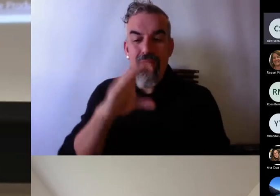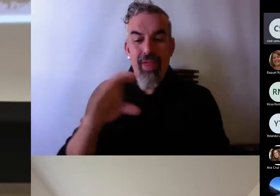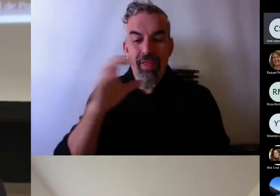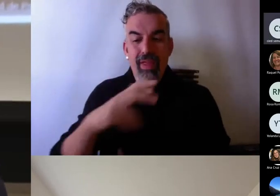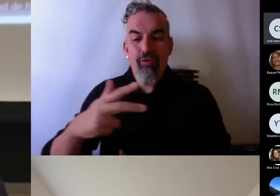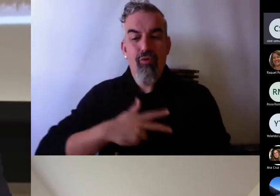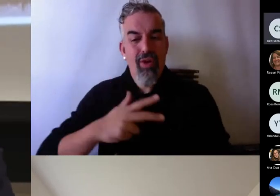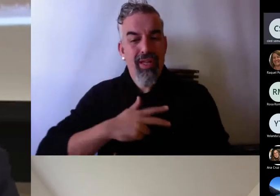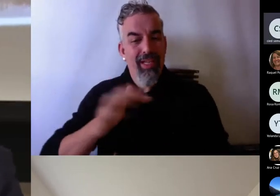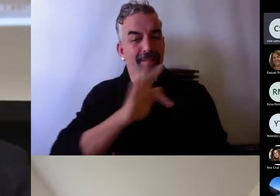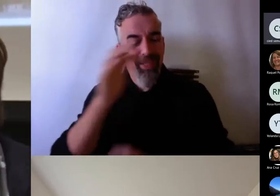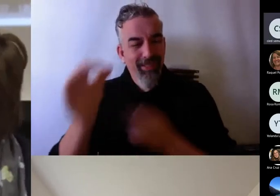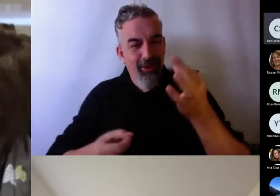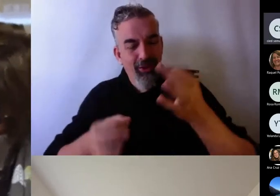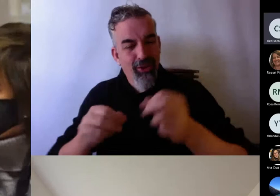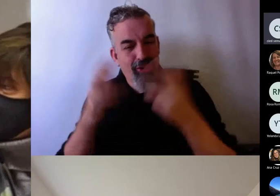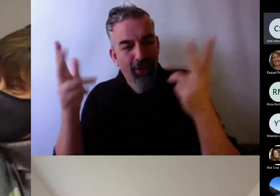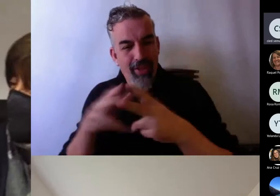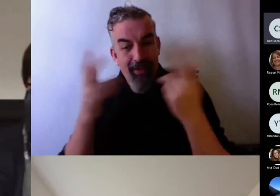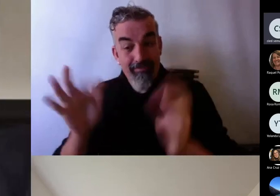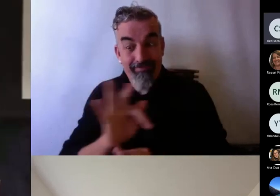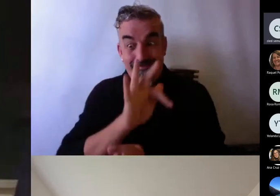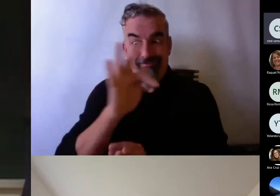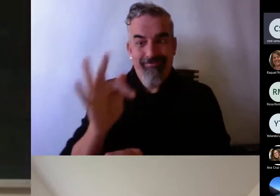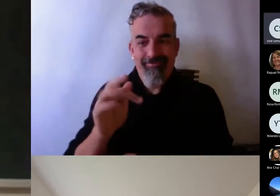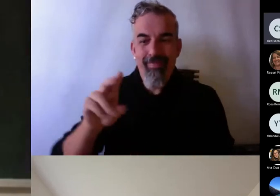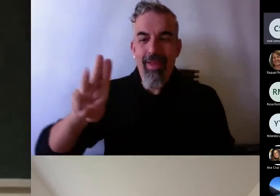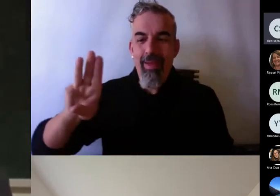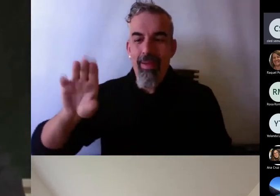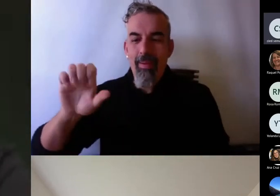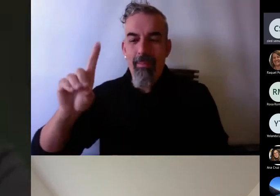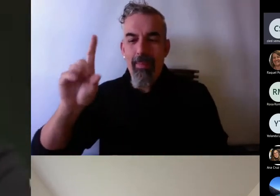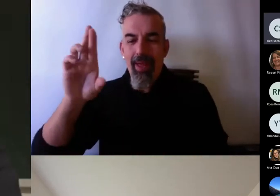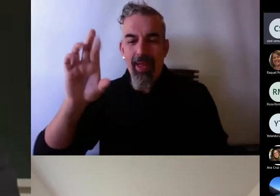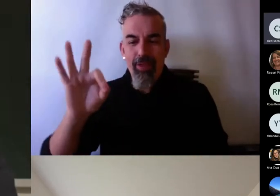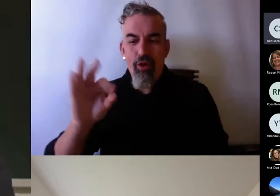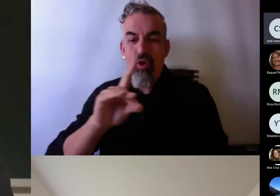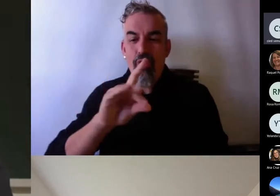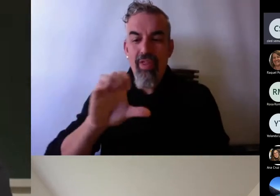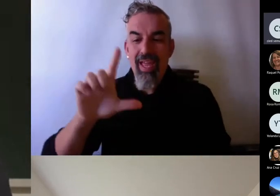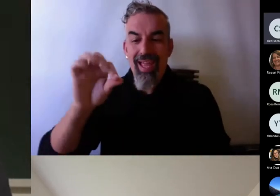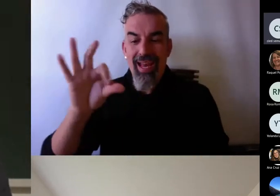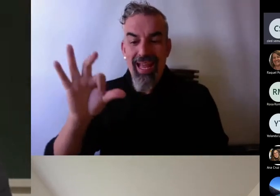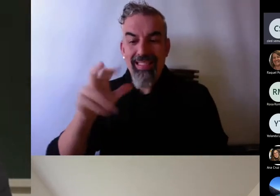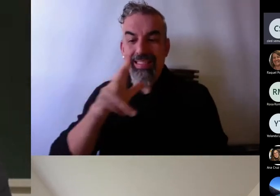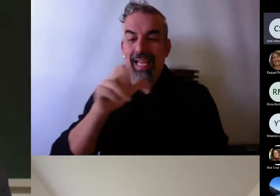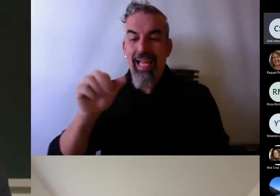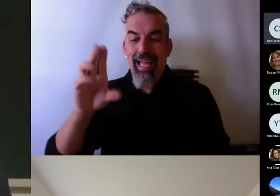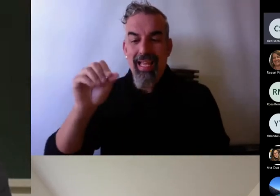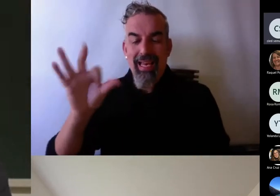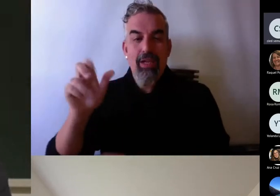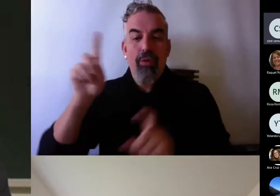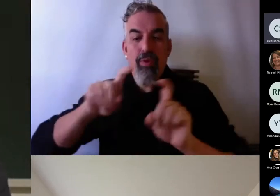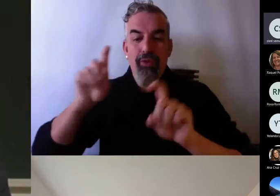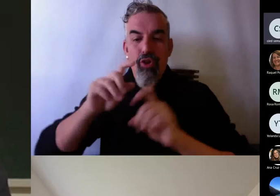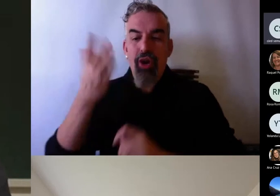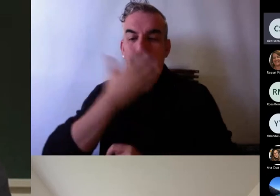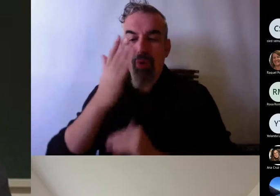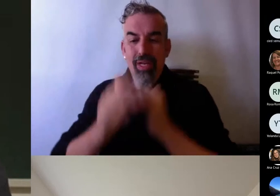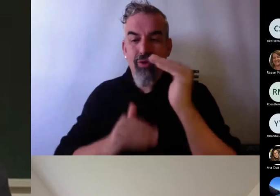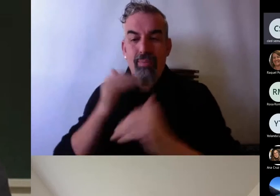Y tenemos después a Pedro de las Heras, que es profesor de la Escuela Técnica Superior de Ingeniería de Telecomunicación.